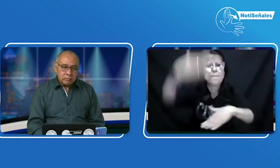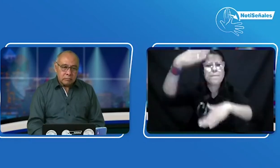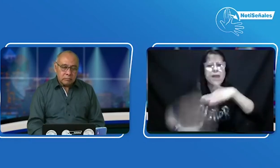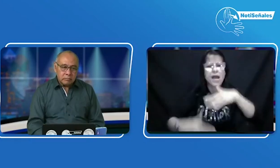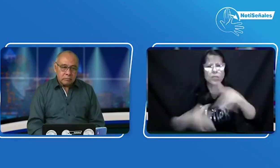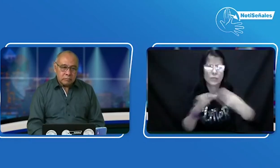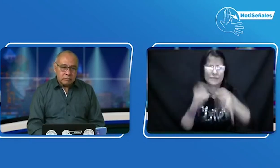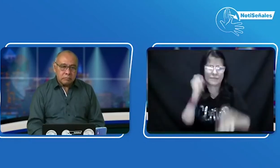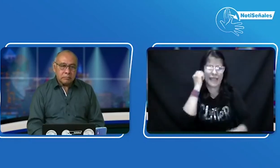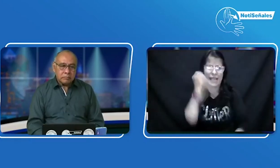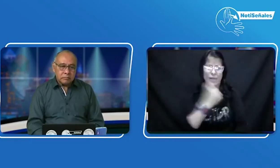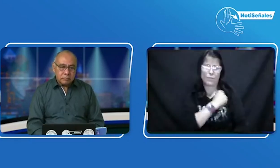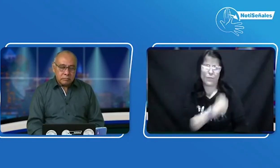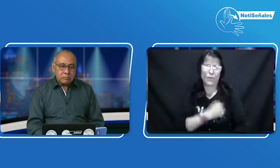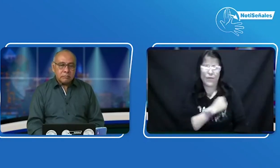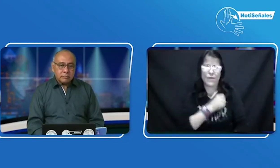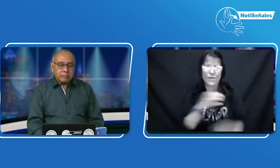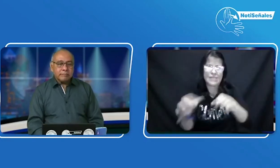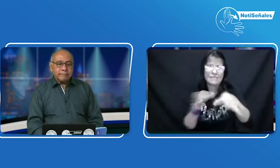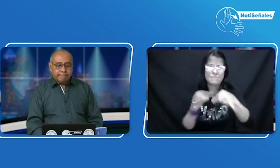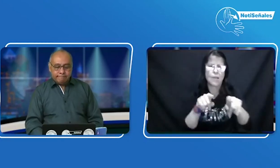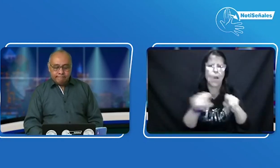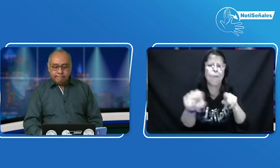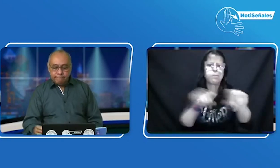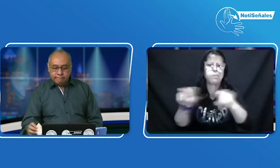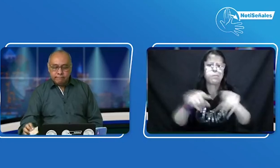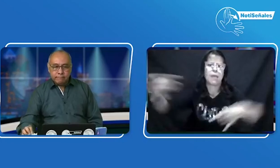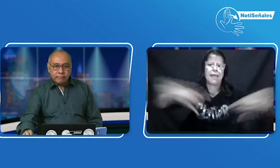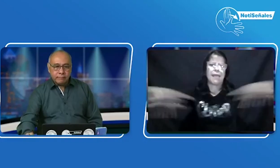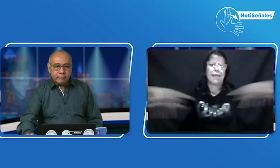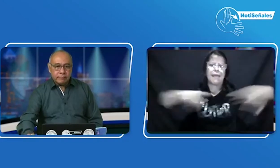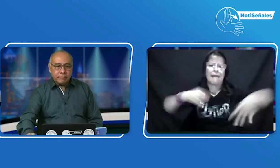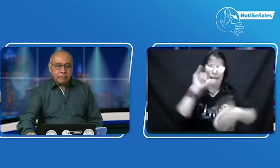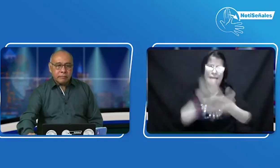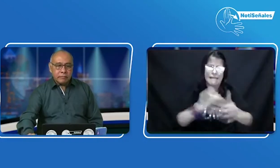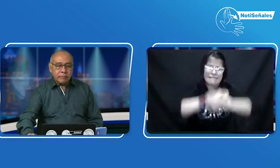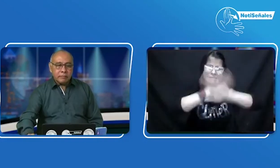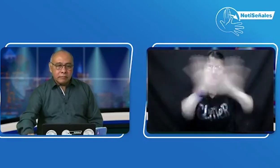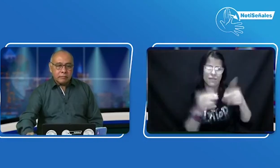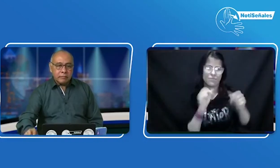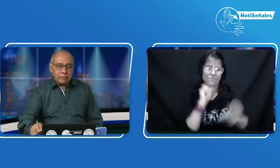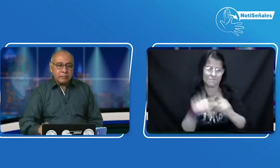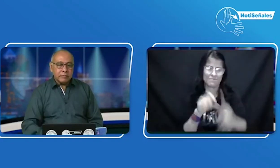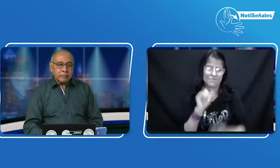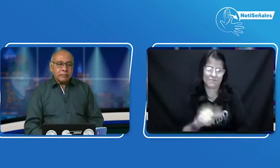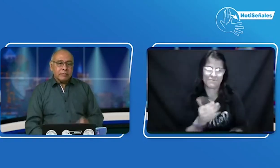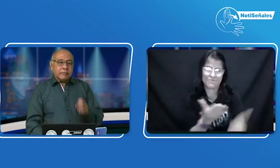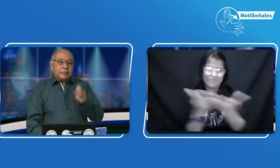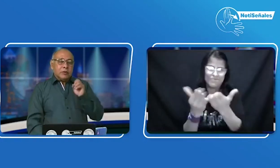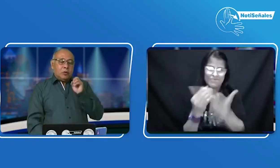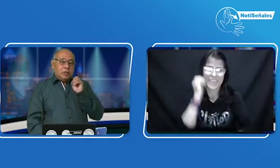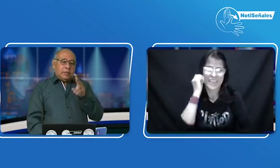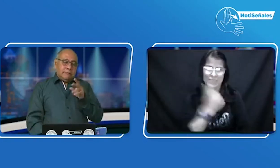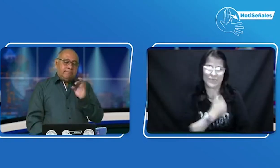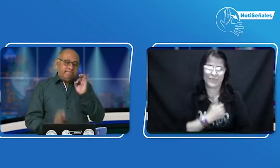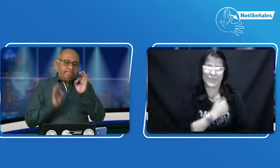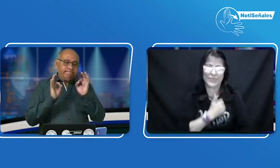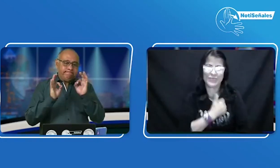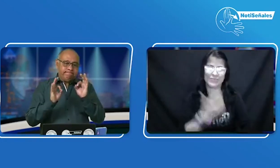ya tenemos este plazo final. Entonces por favor, explicarles pues que ya hay este plazo y